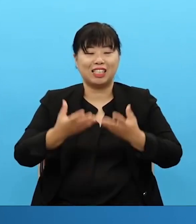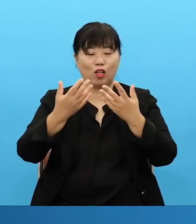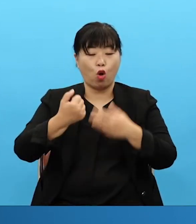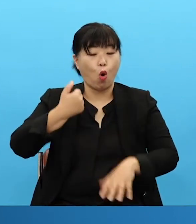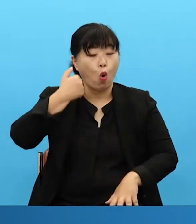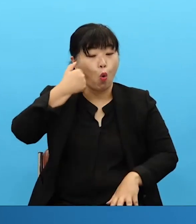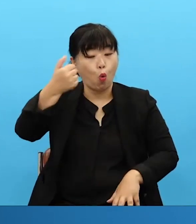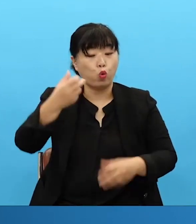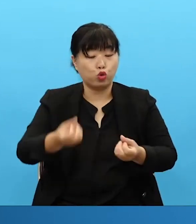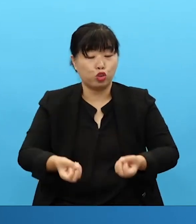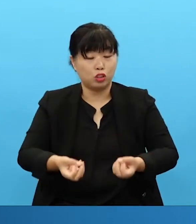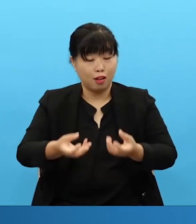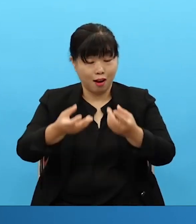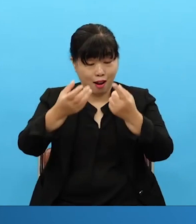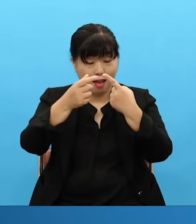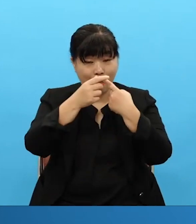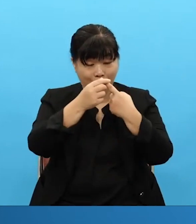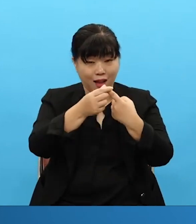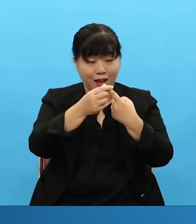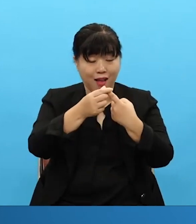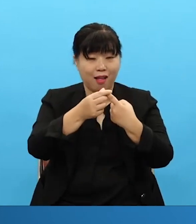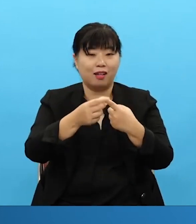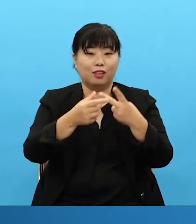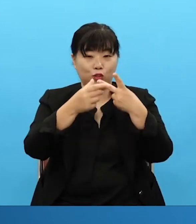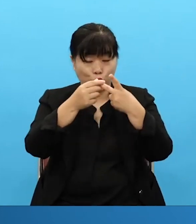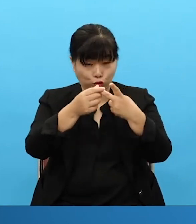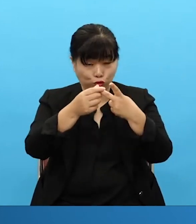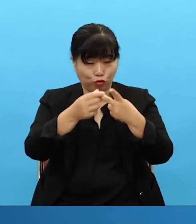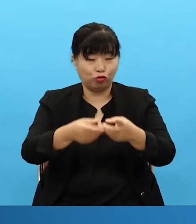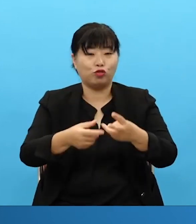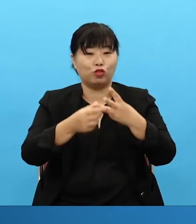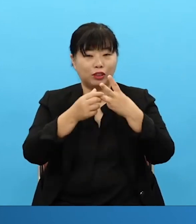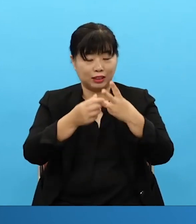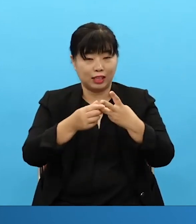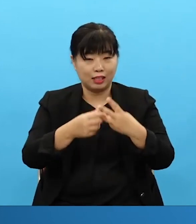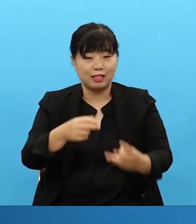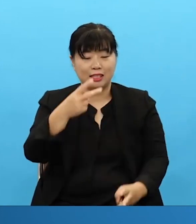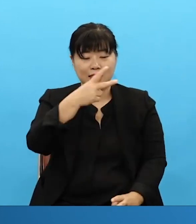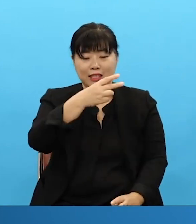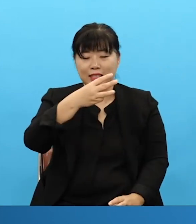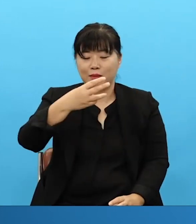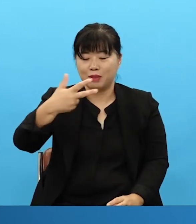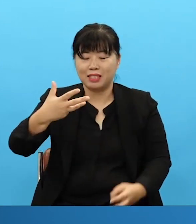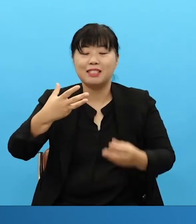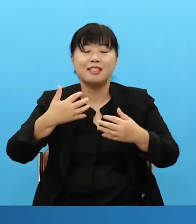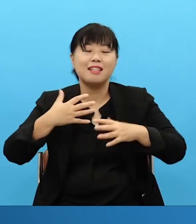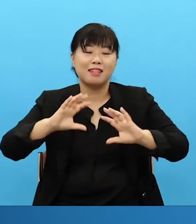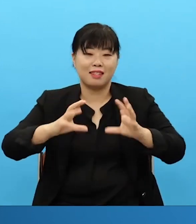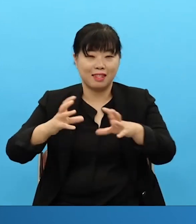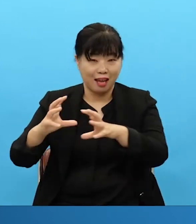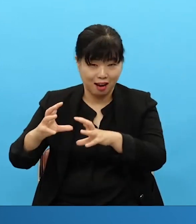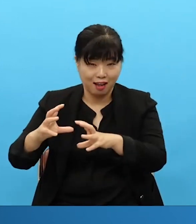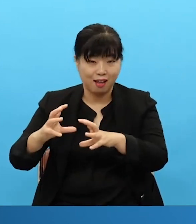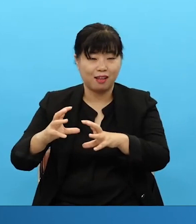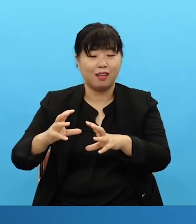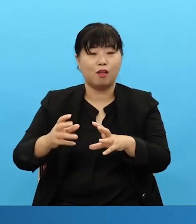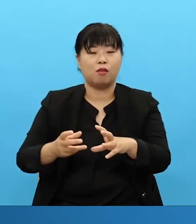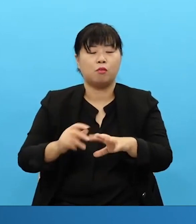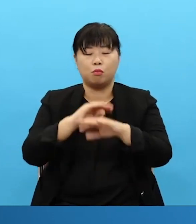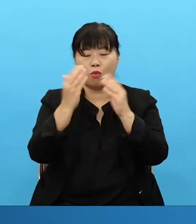포함되어 있죠. 2-37 나라 다 포함되어 있어요. 거기에다가